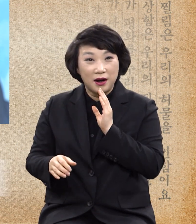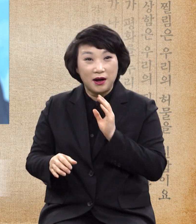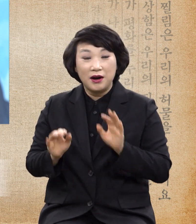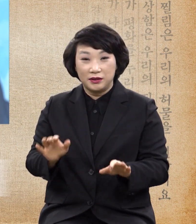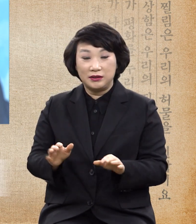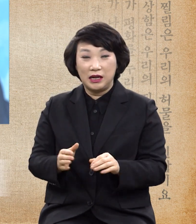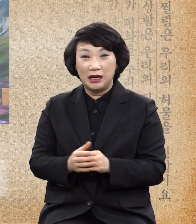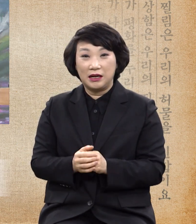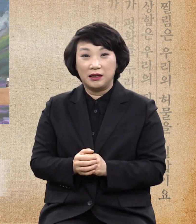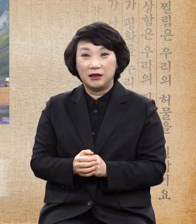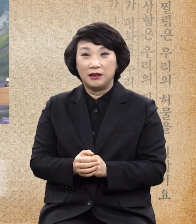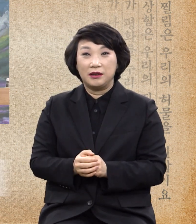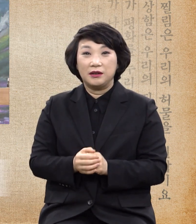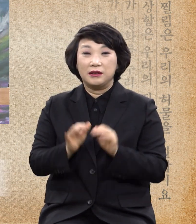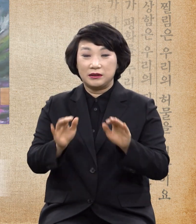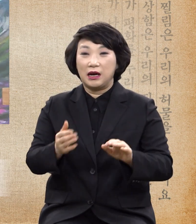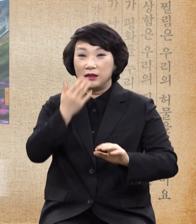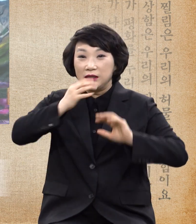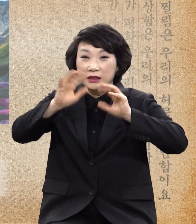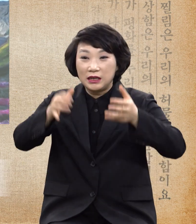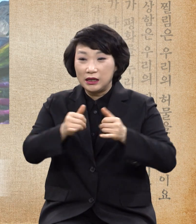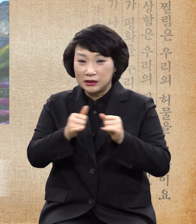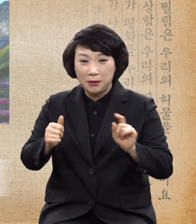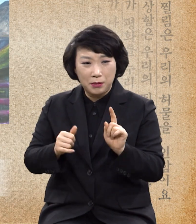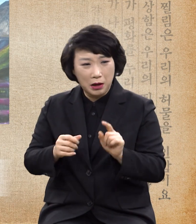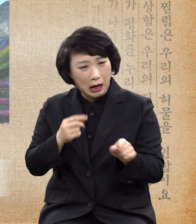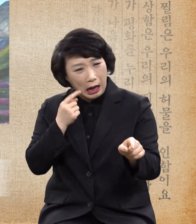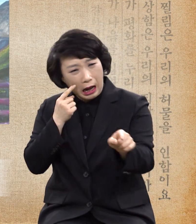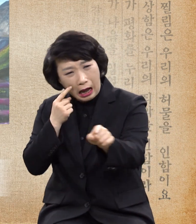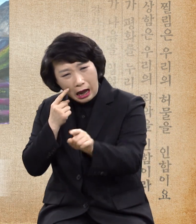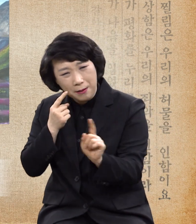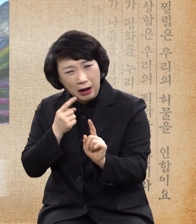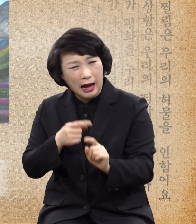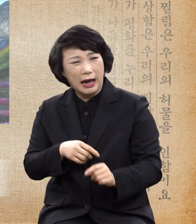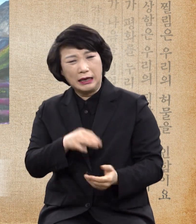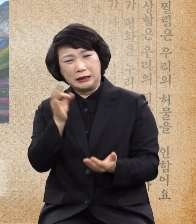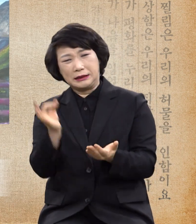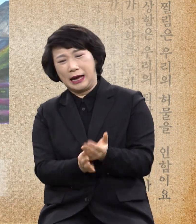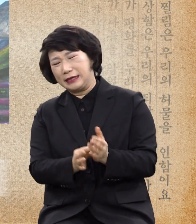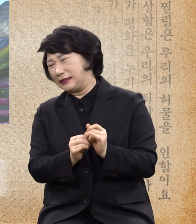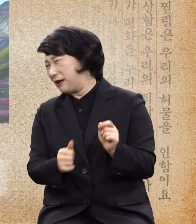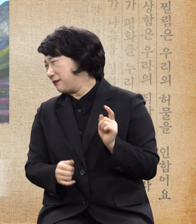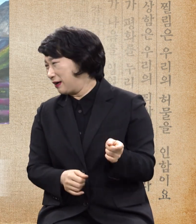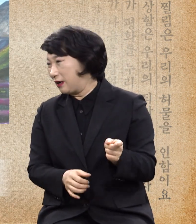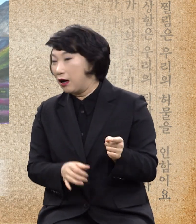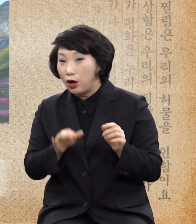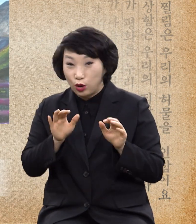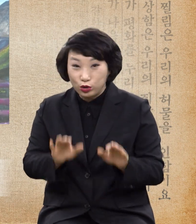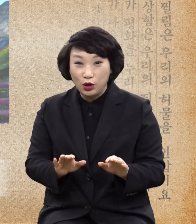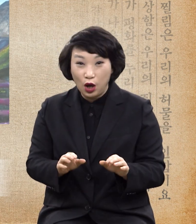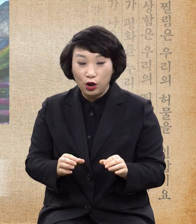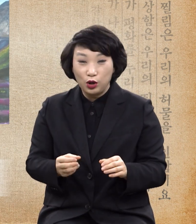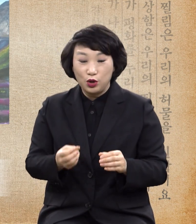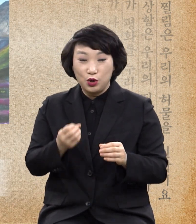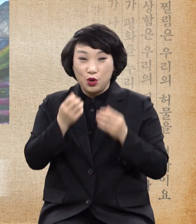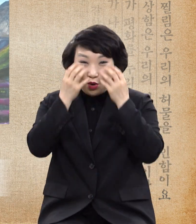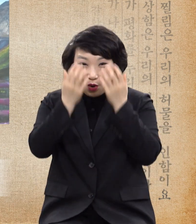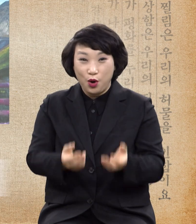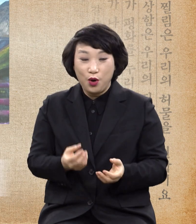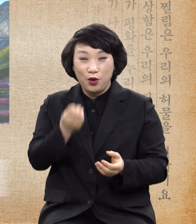이스라엘 유대민족 중에서 가장 천민들인데 이 어마어마한 역사가 일어나니